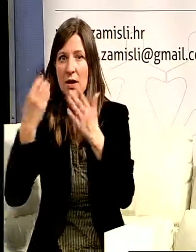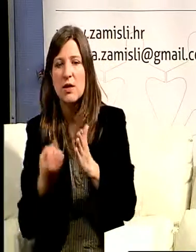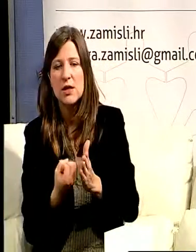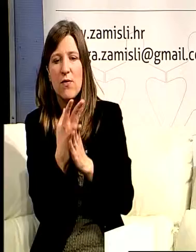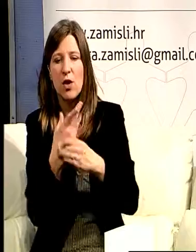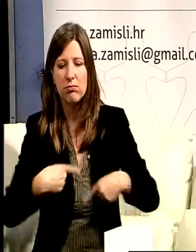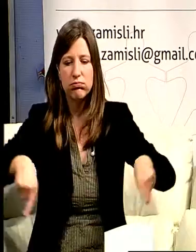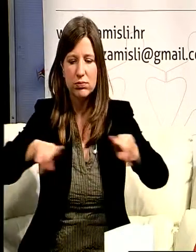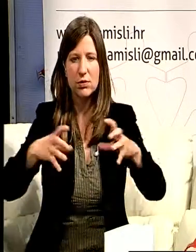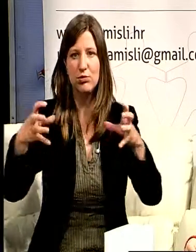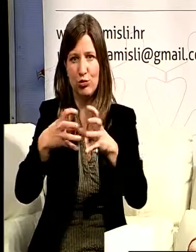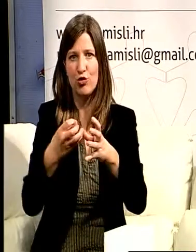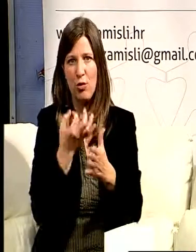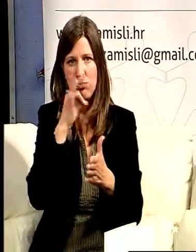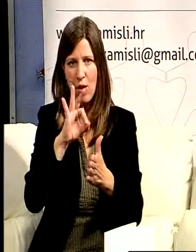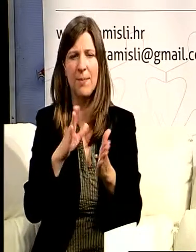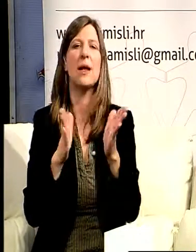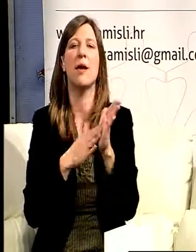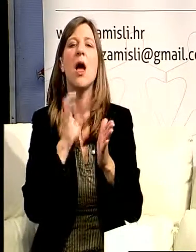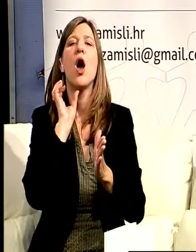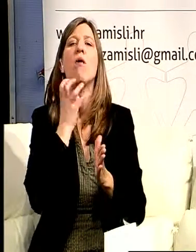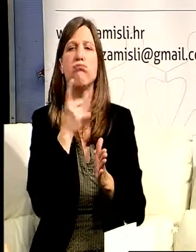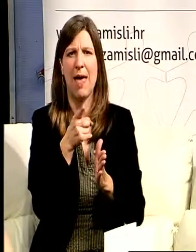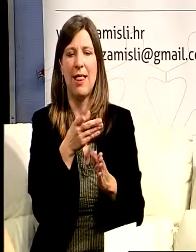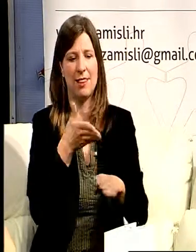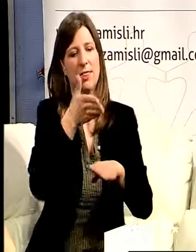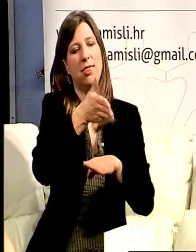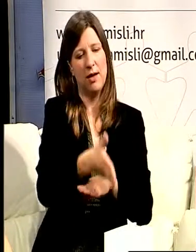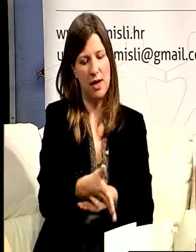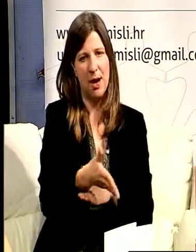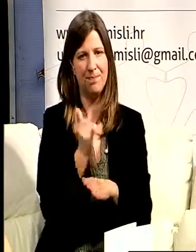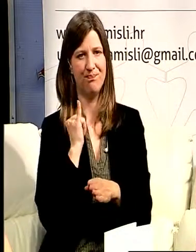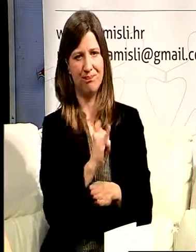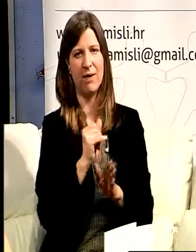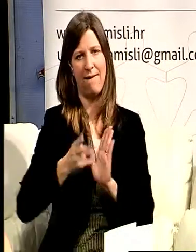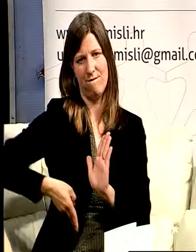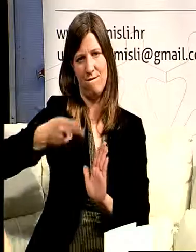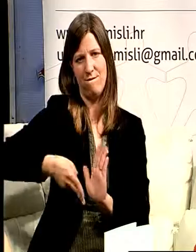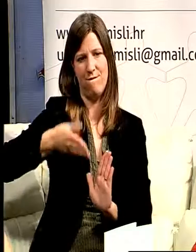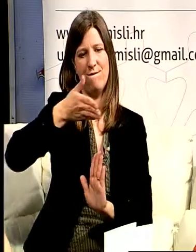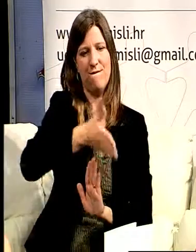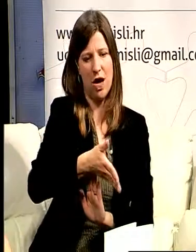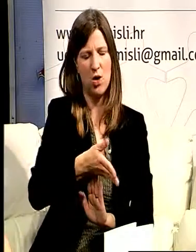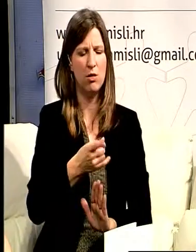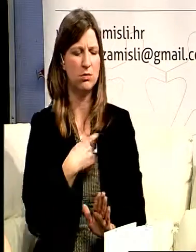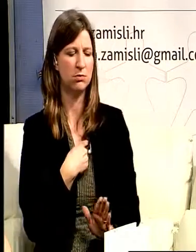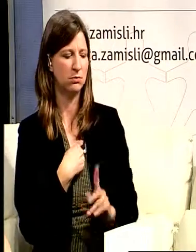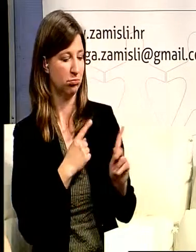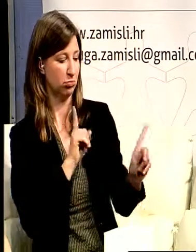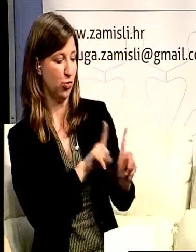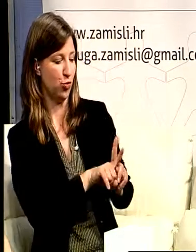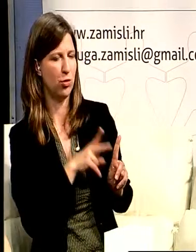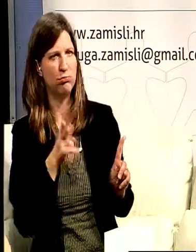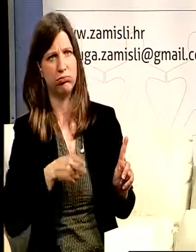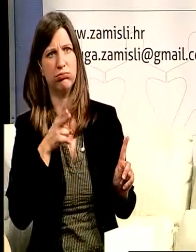kad sam šetala između vagona dok smo putovali. Jedna suputnica me pitala je li treba